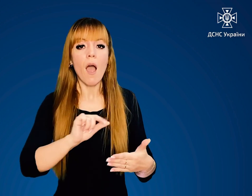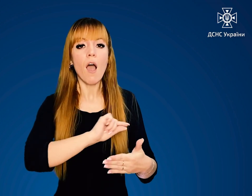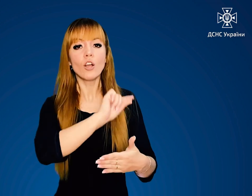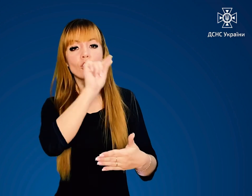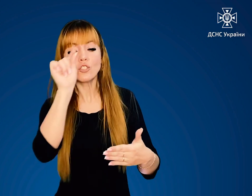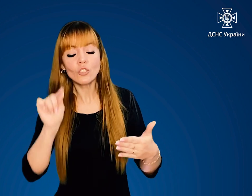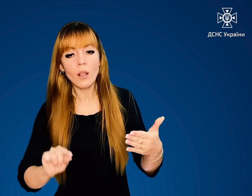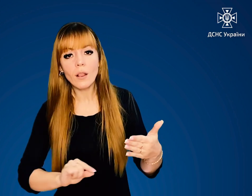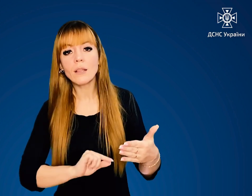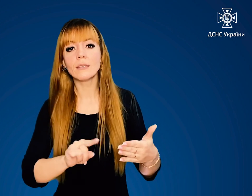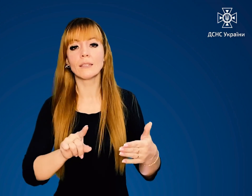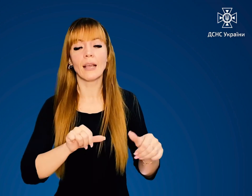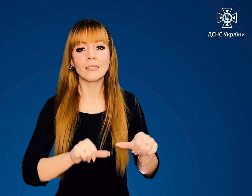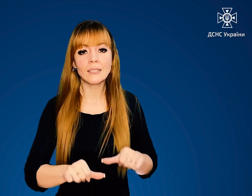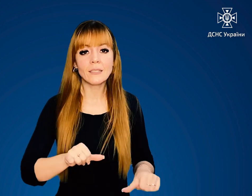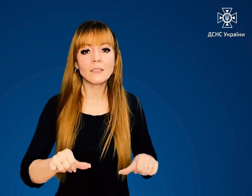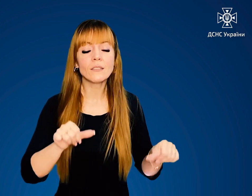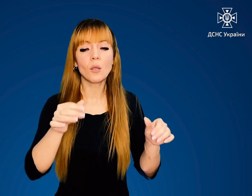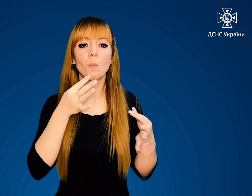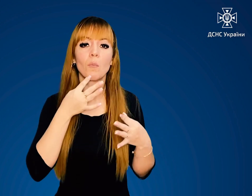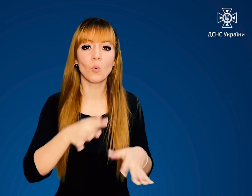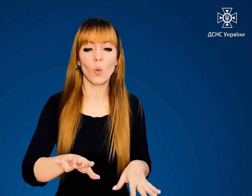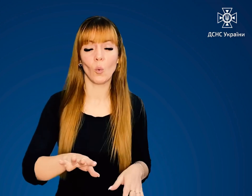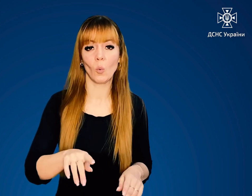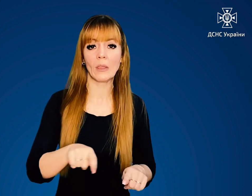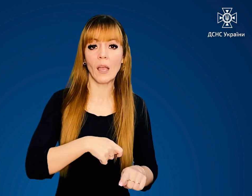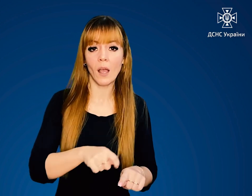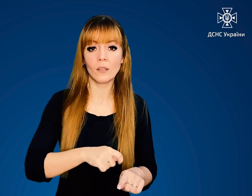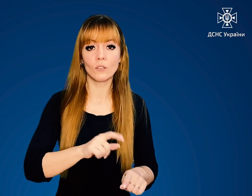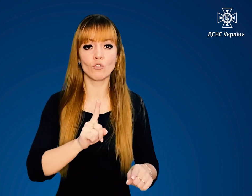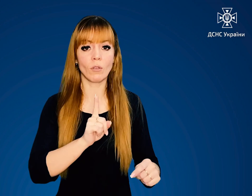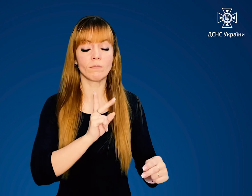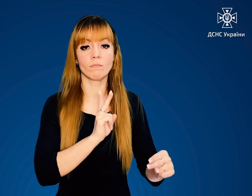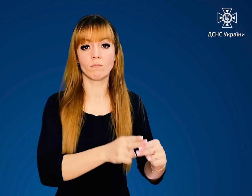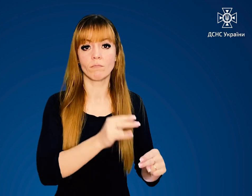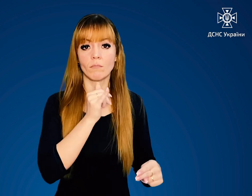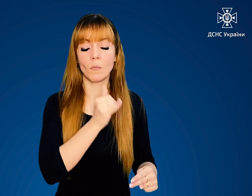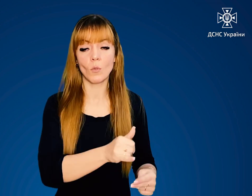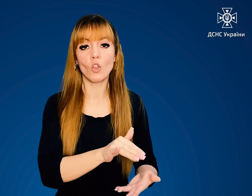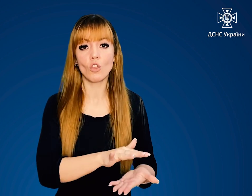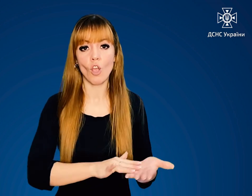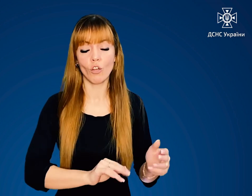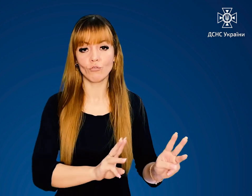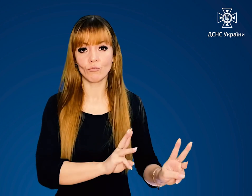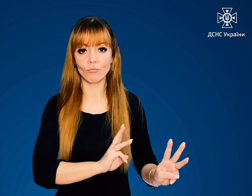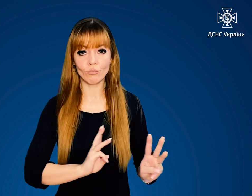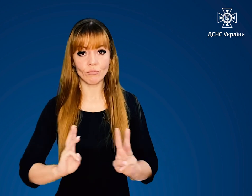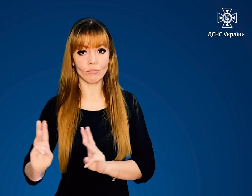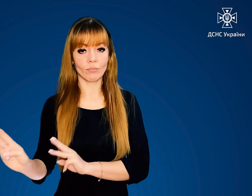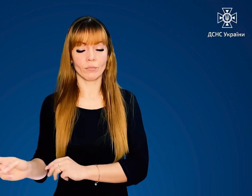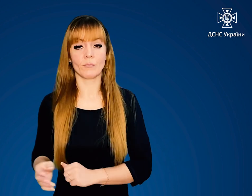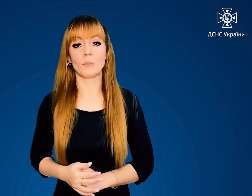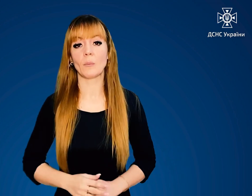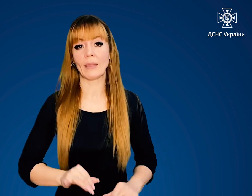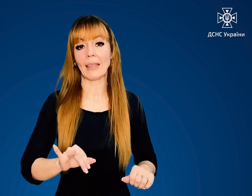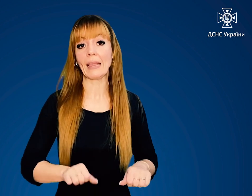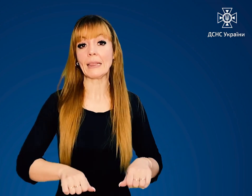щілини й отвори заткніть будь-якою тканиною, щоб уникнути подальшого проникнення диму. Та